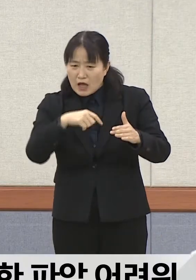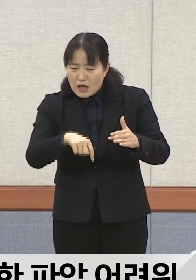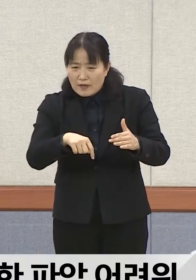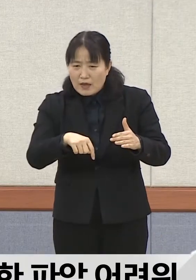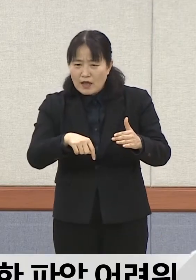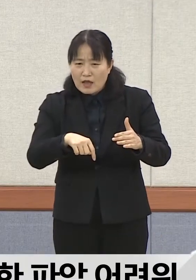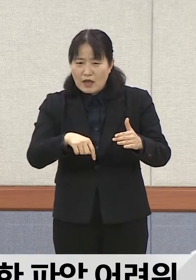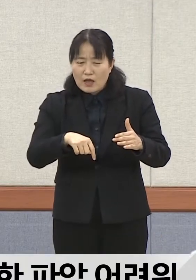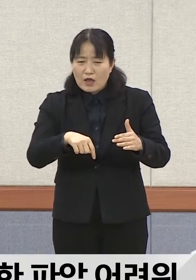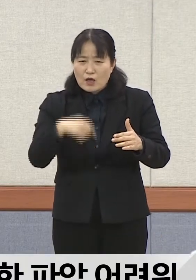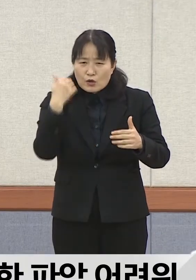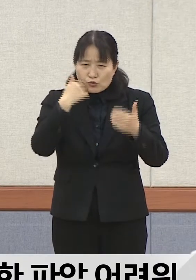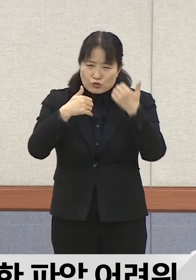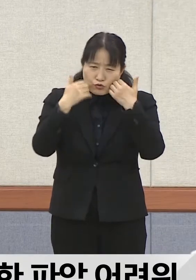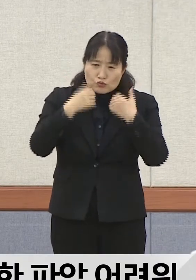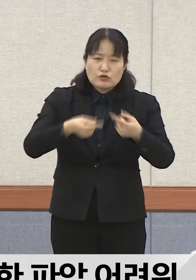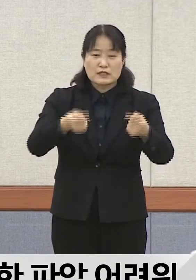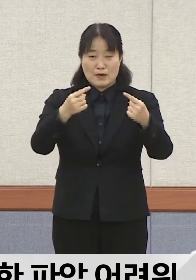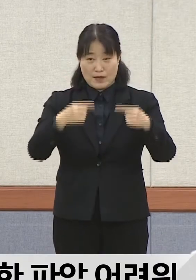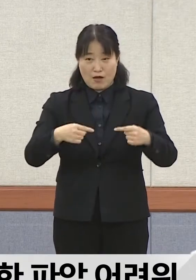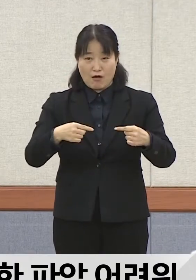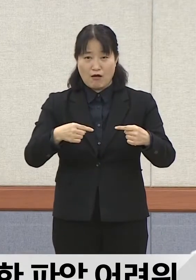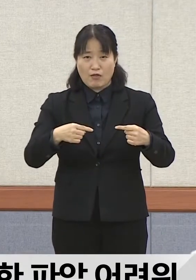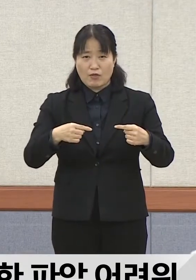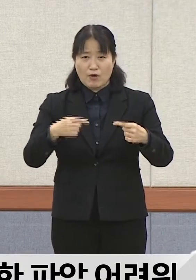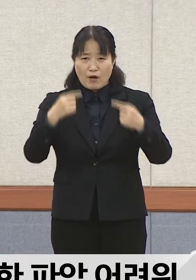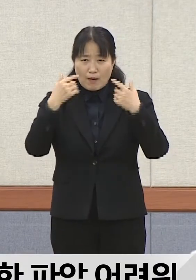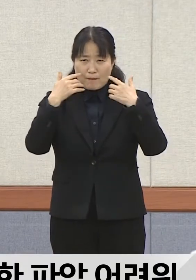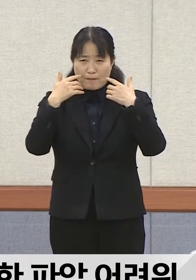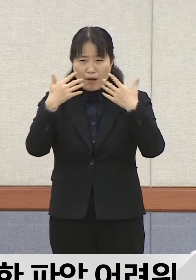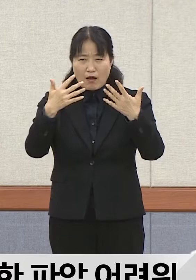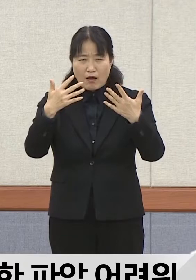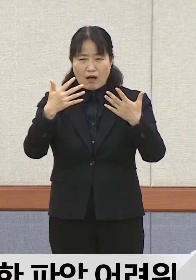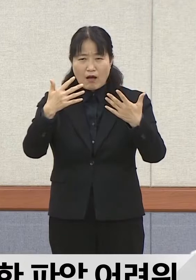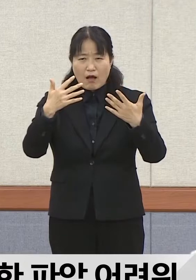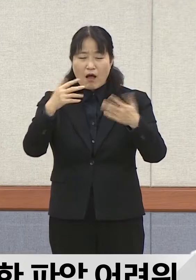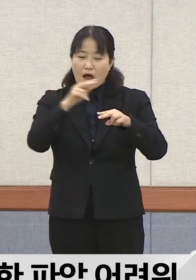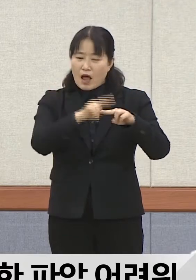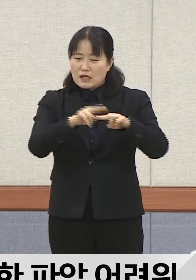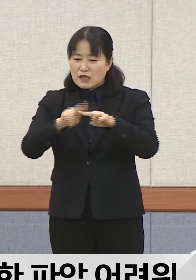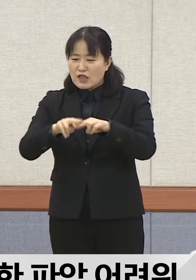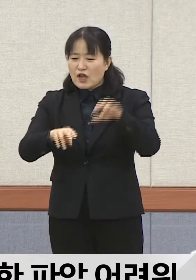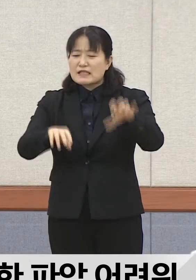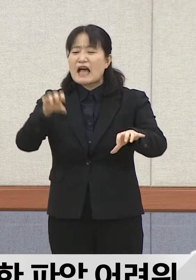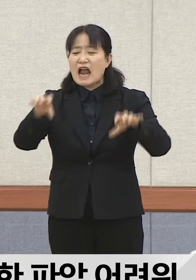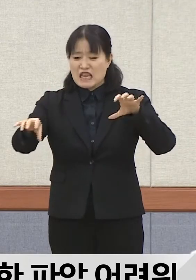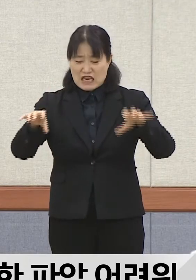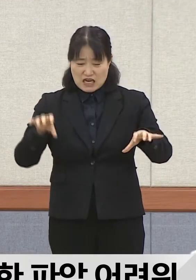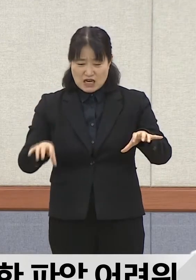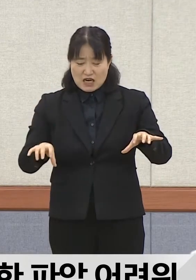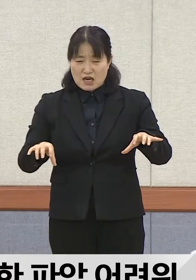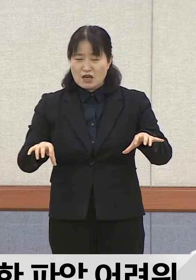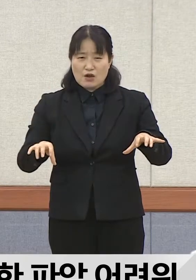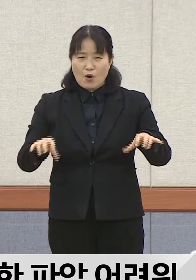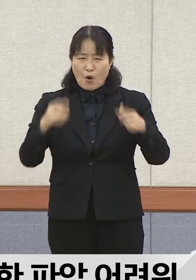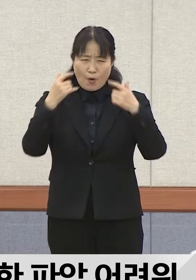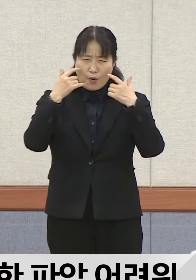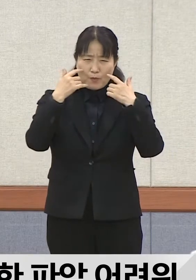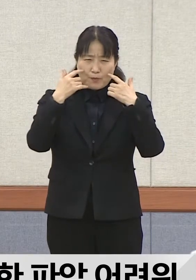분포라든가 수강생들이 정확하게 기억을 그 당시에 앉아있던 위치라든가 이런 것들은